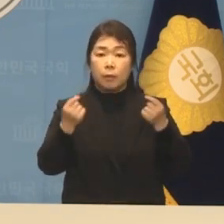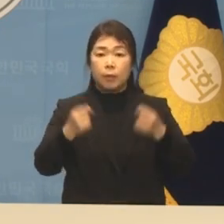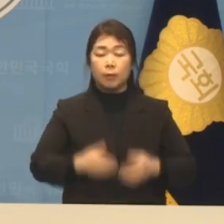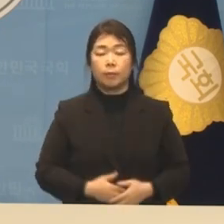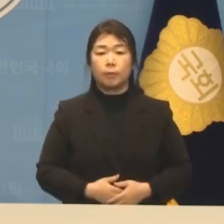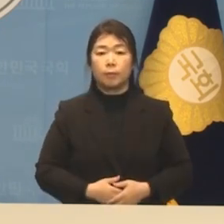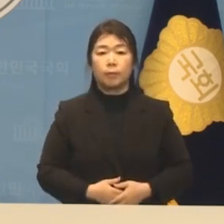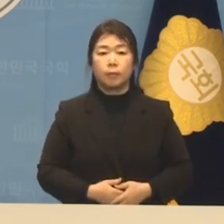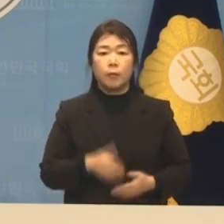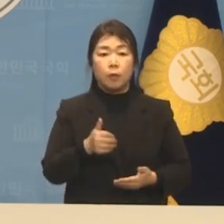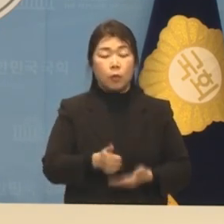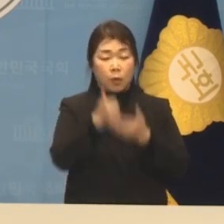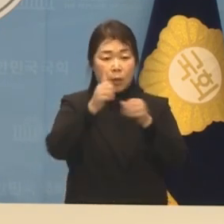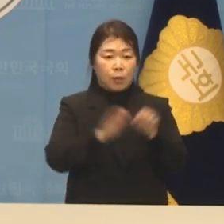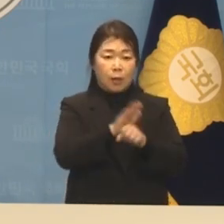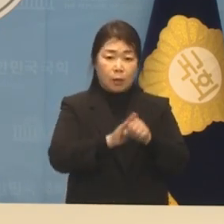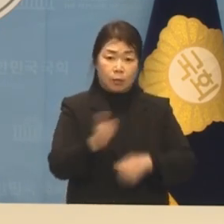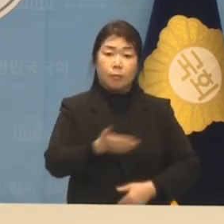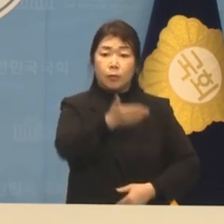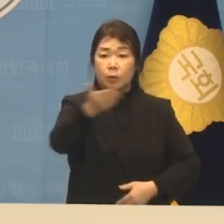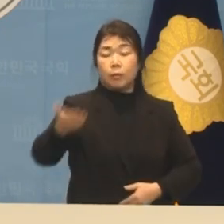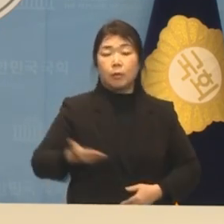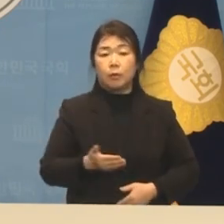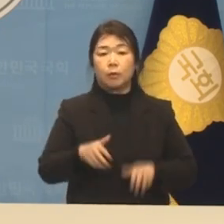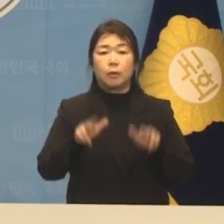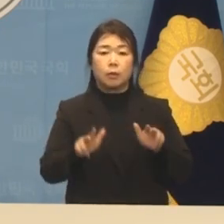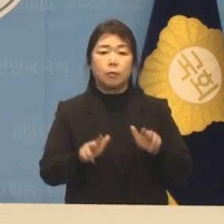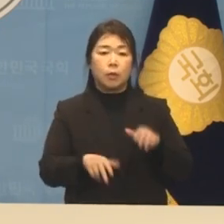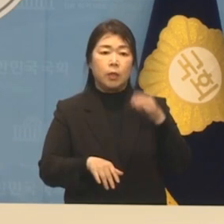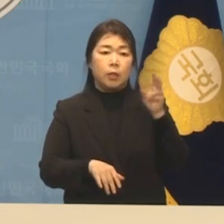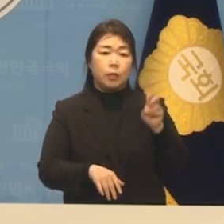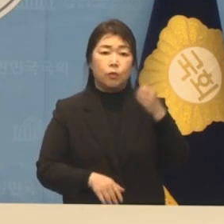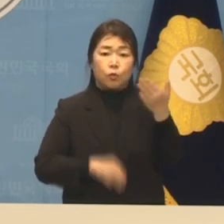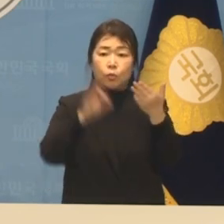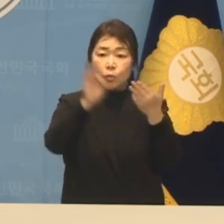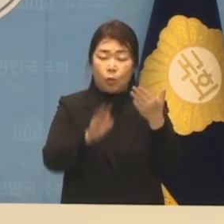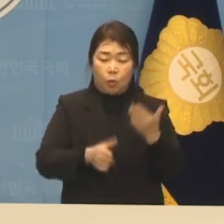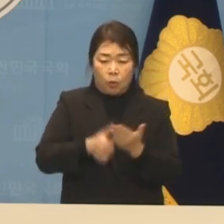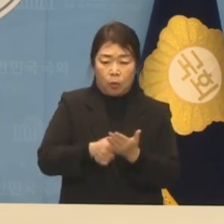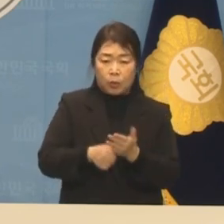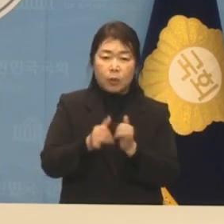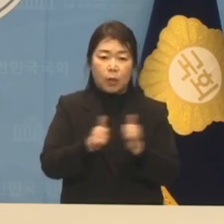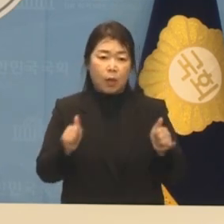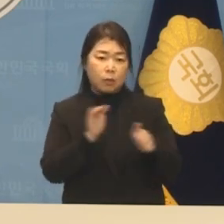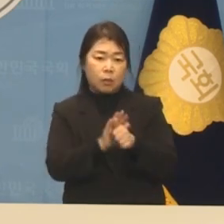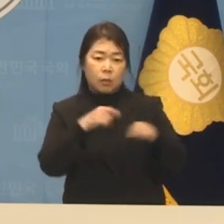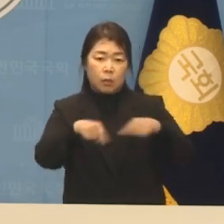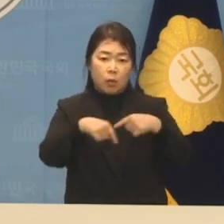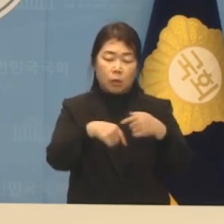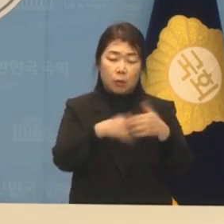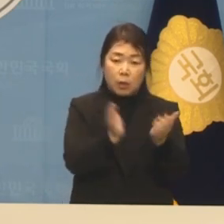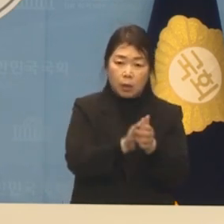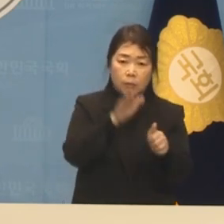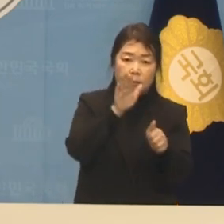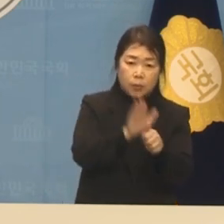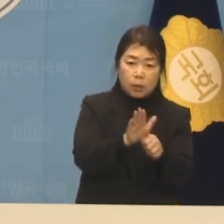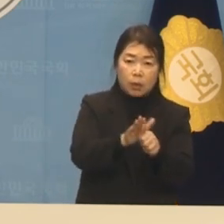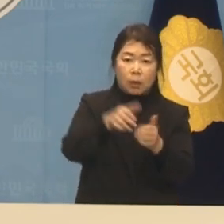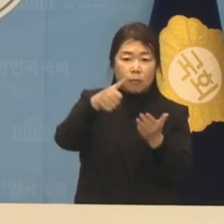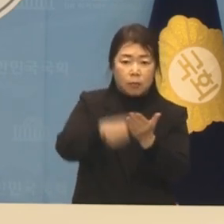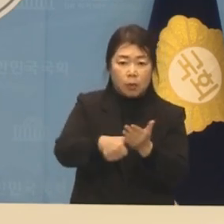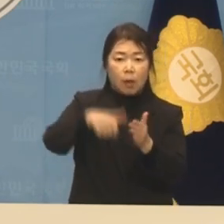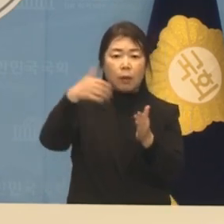존경하고 사랑하는 양천갑 주민 여러분 아직 29%의 유권자께서 지지정당을 정하지 못하고 있다고 합니다.